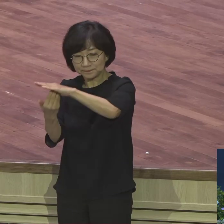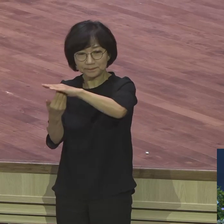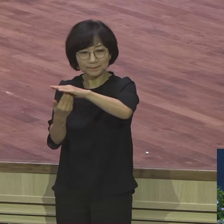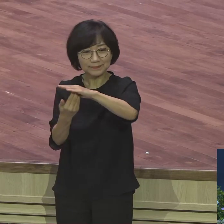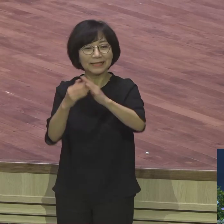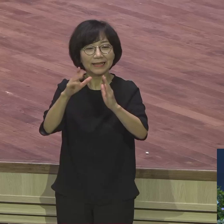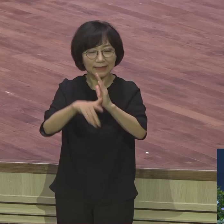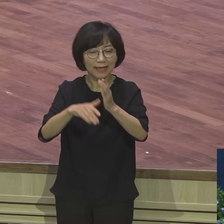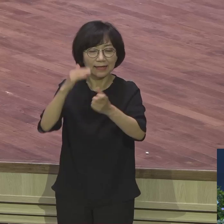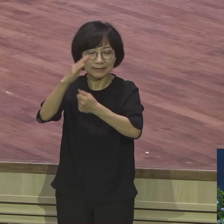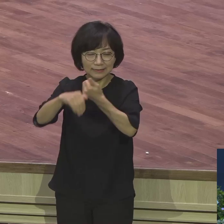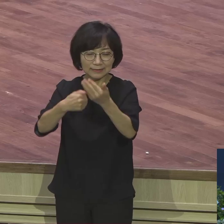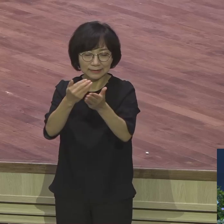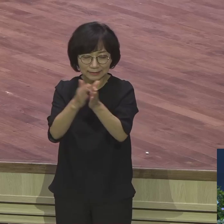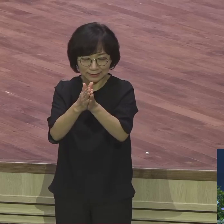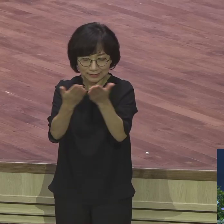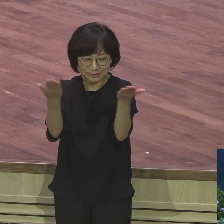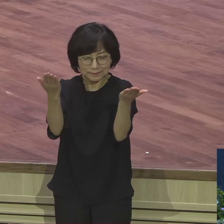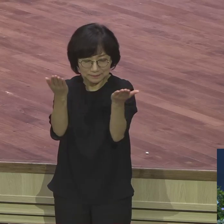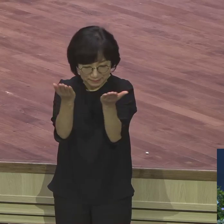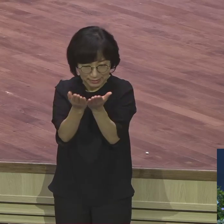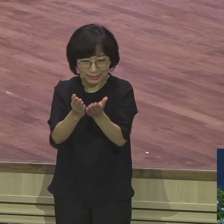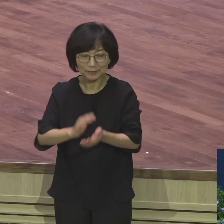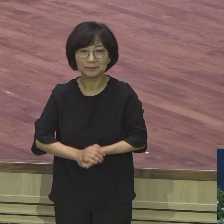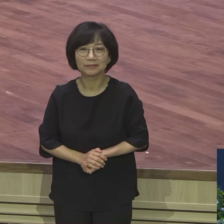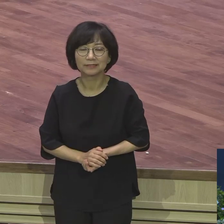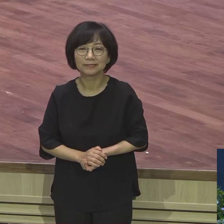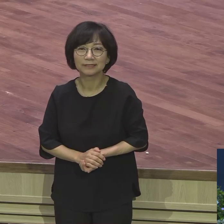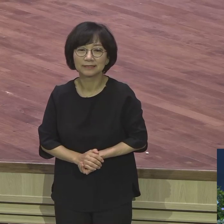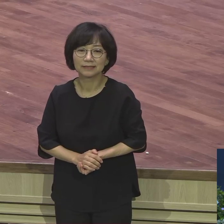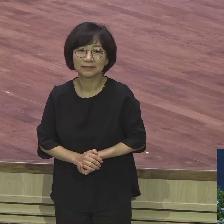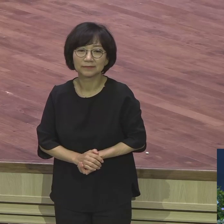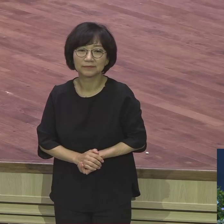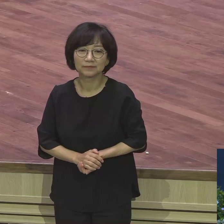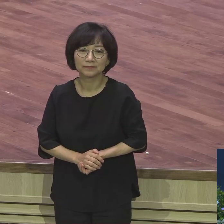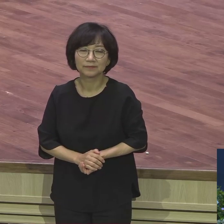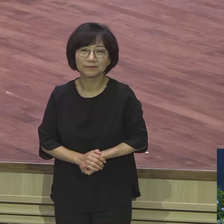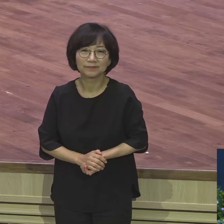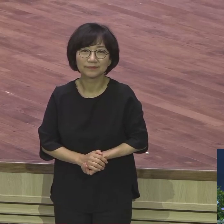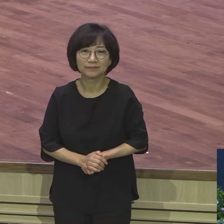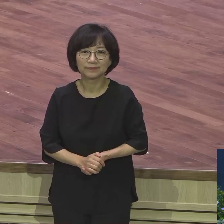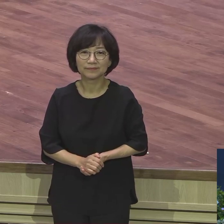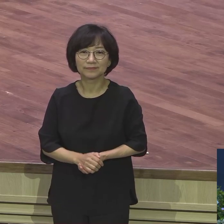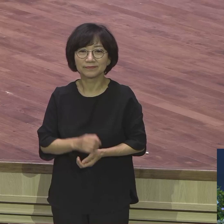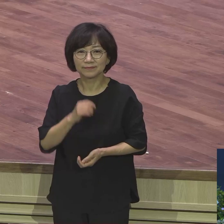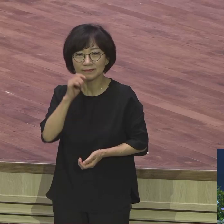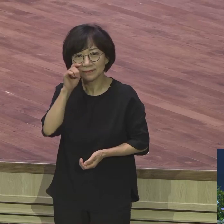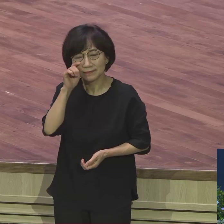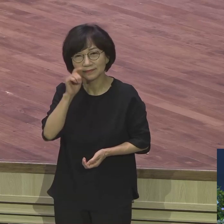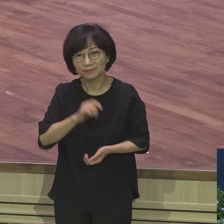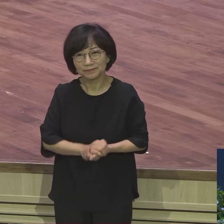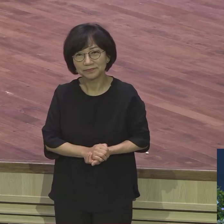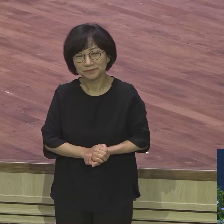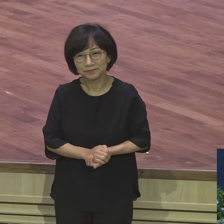로리 베스 존스라는 분이 쓴 주식회사 예수라는 책에 보면